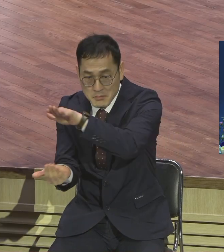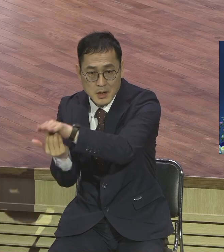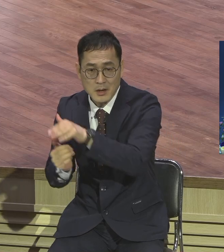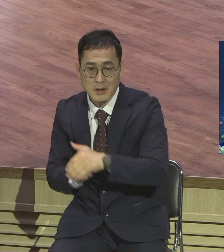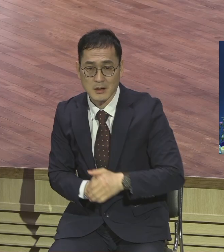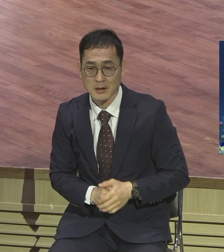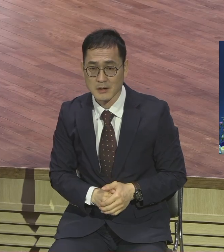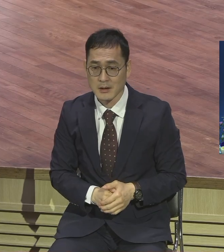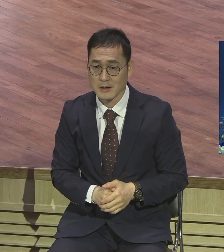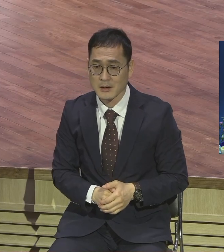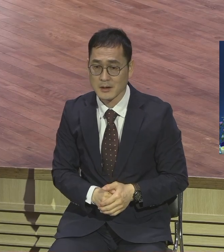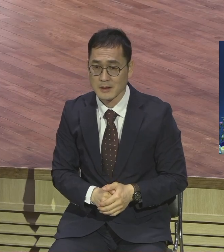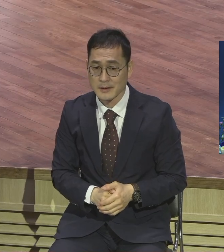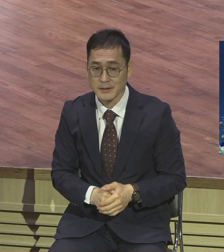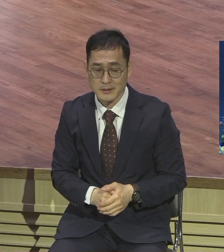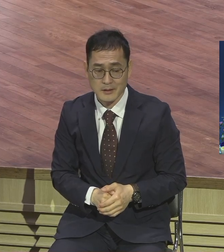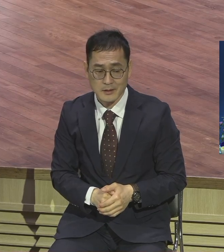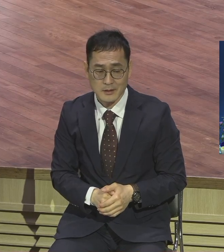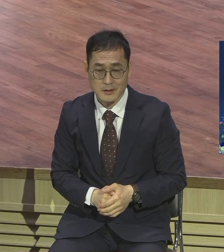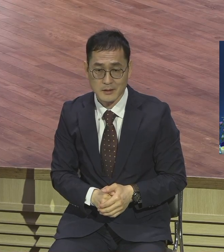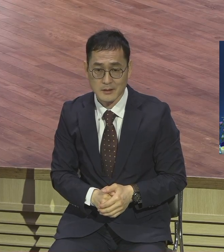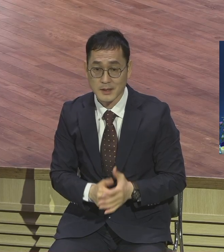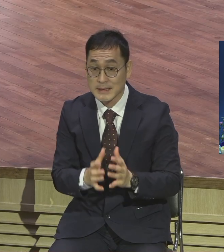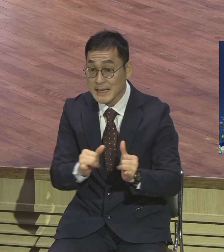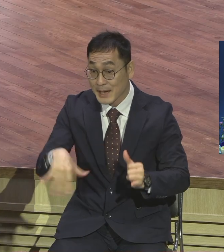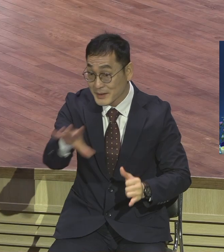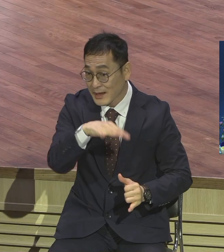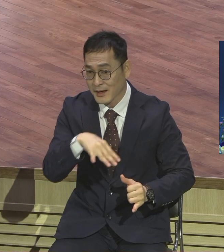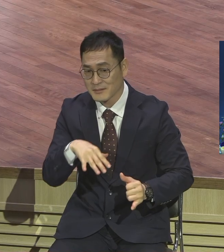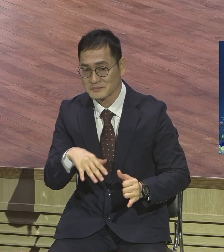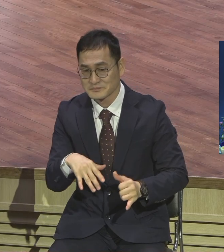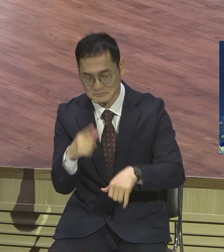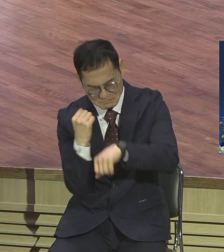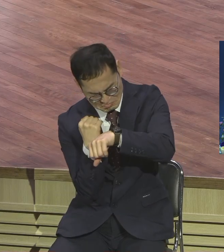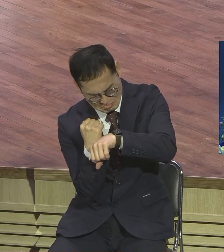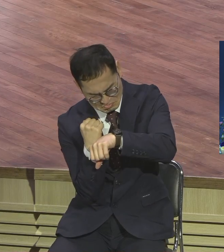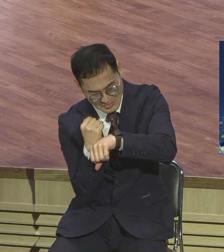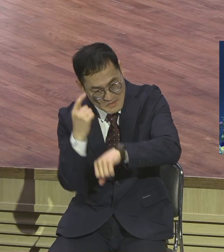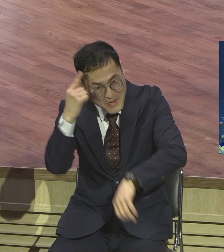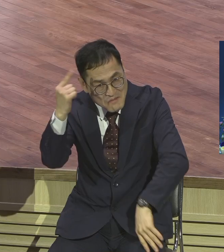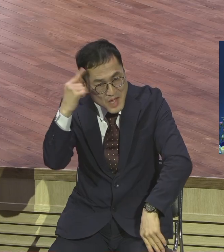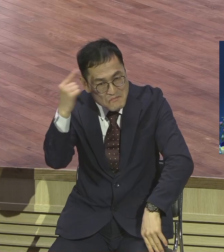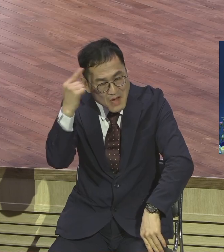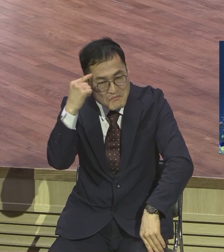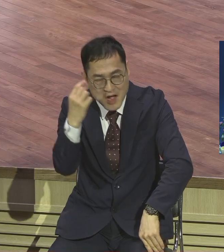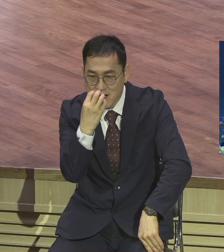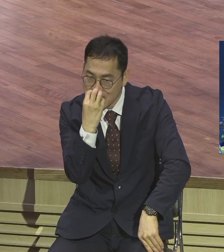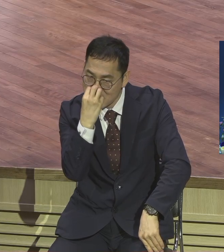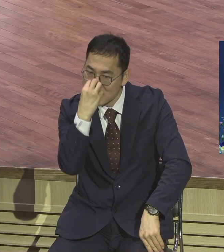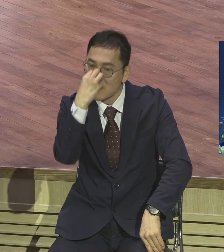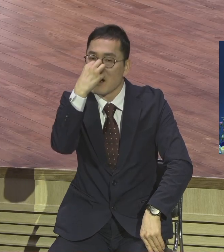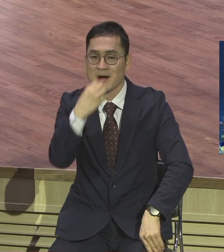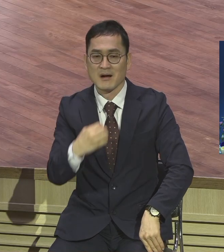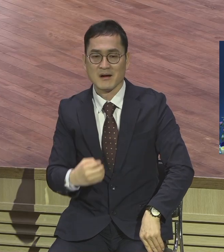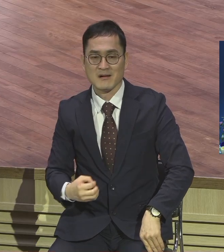인간이 마치 교만할 정도로 창조기 십월장에 바벨탑을 그렇게 사놓은 것처럼